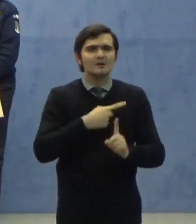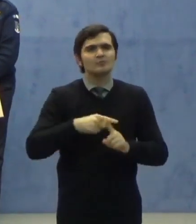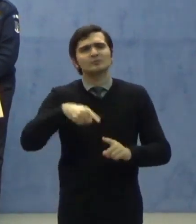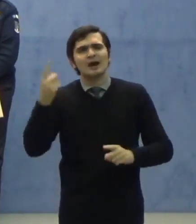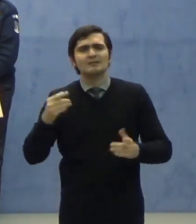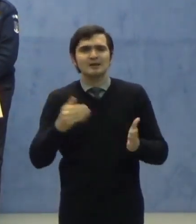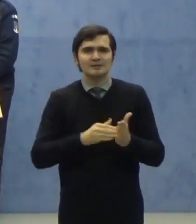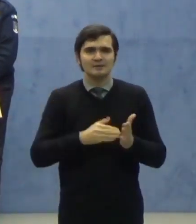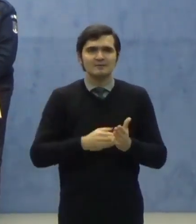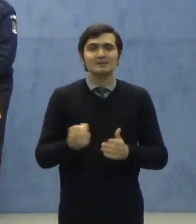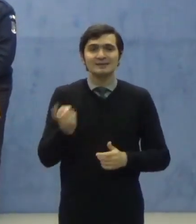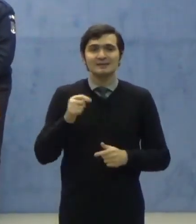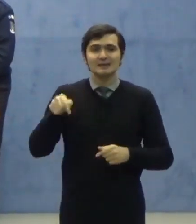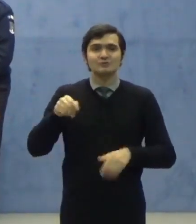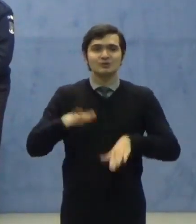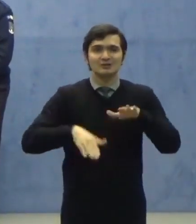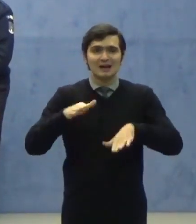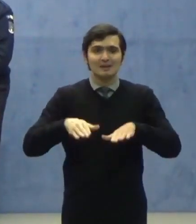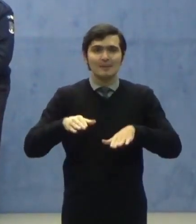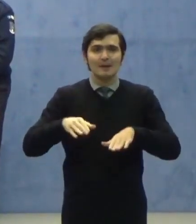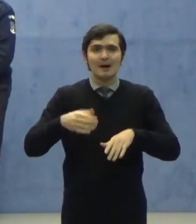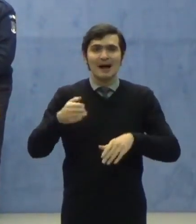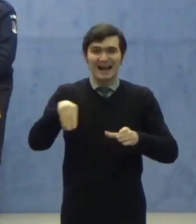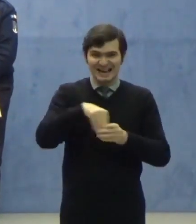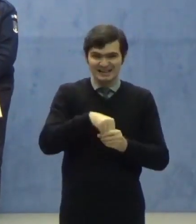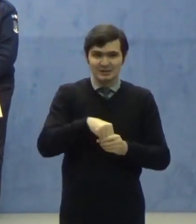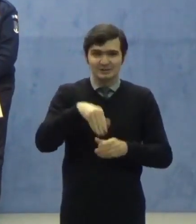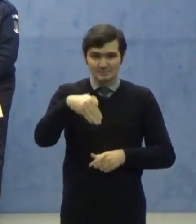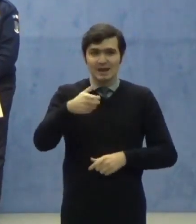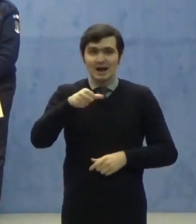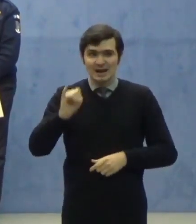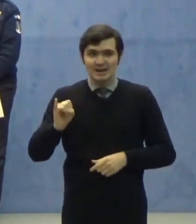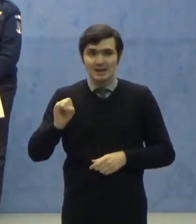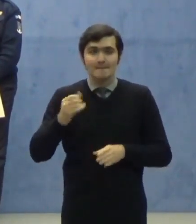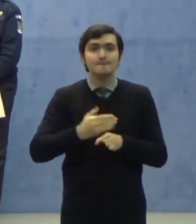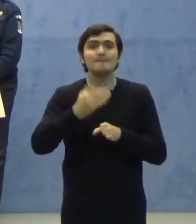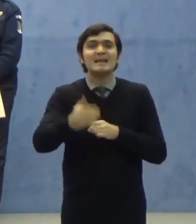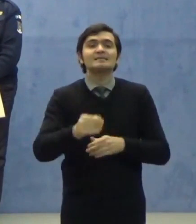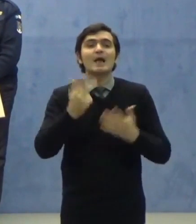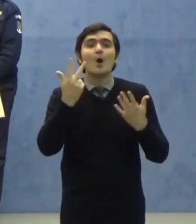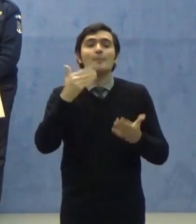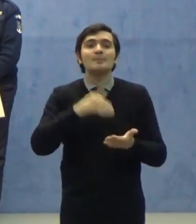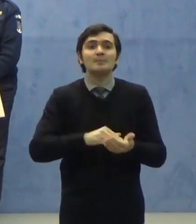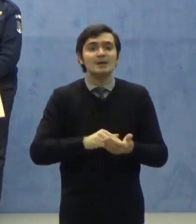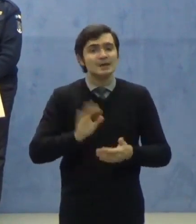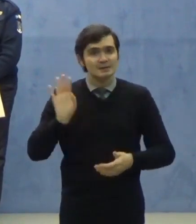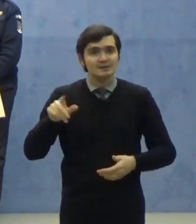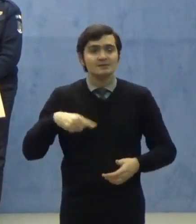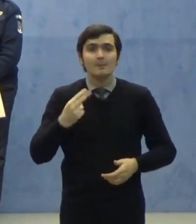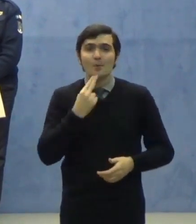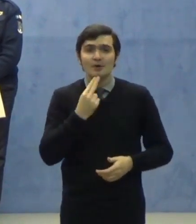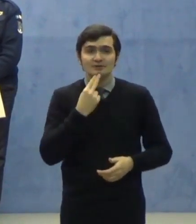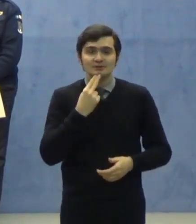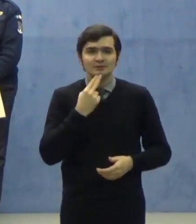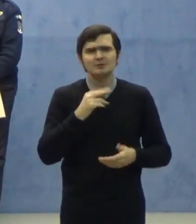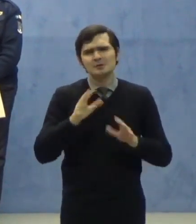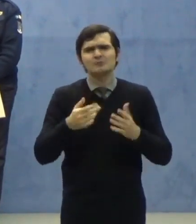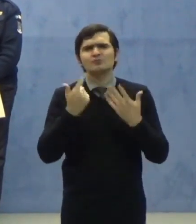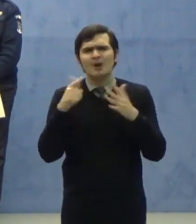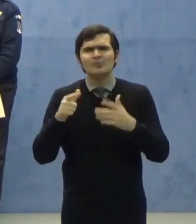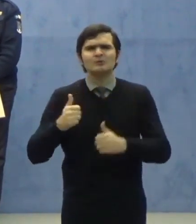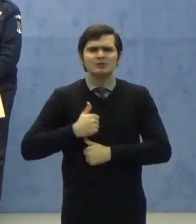Ministerului Afacerilor Interne aflați la datorie, peste 8.000 au fost polițiști. 700 sunt jandarmi